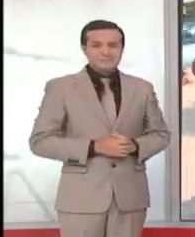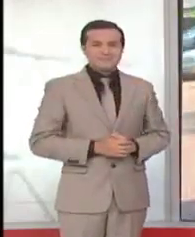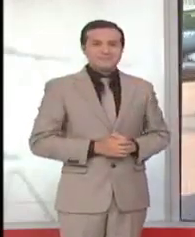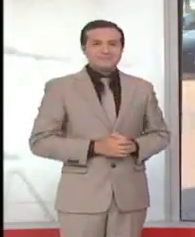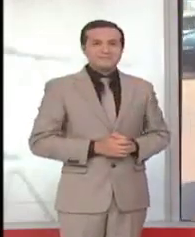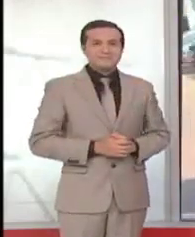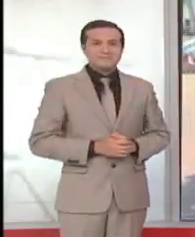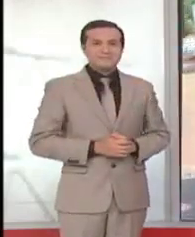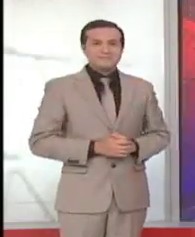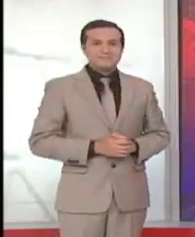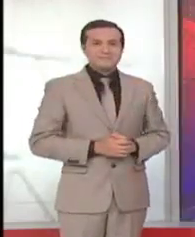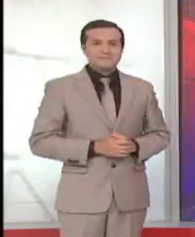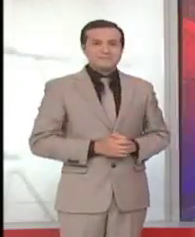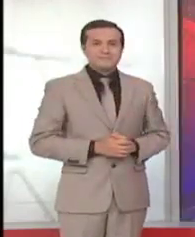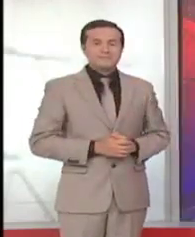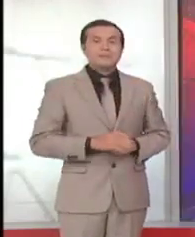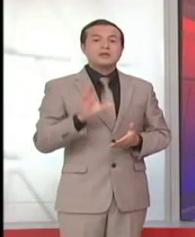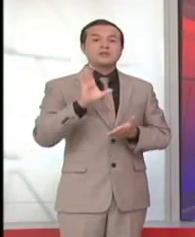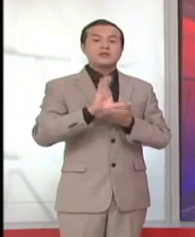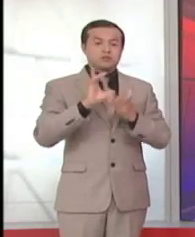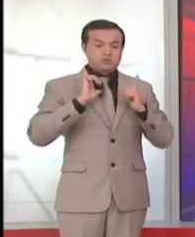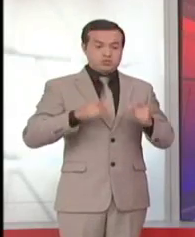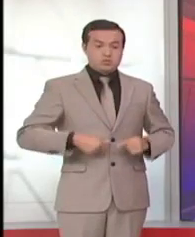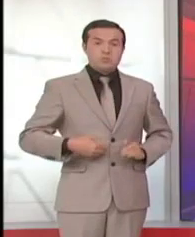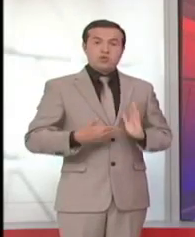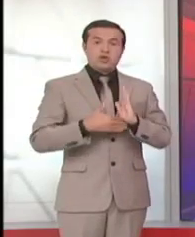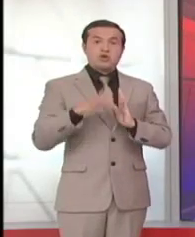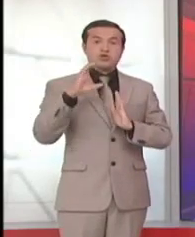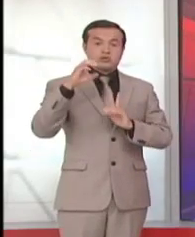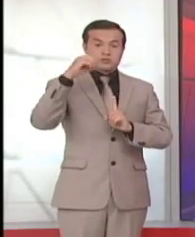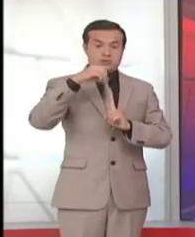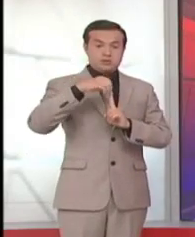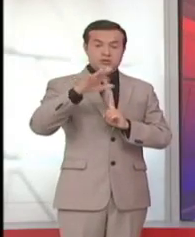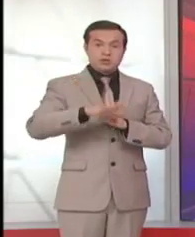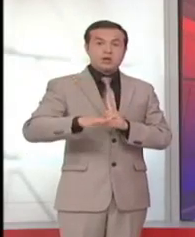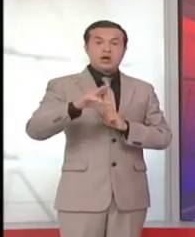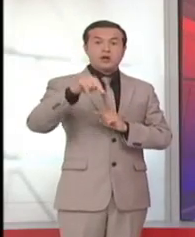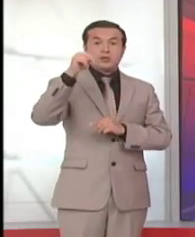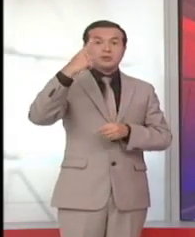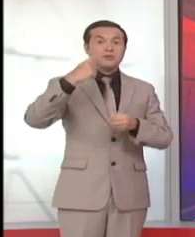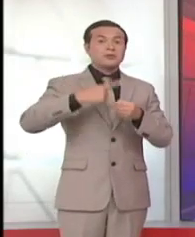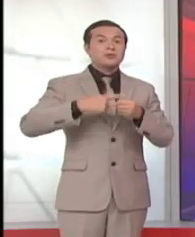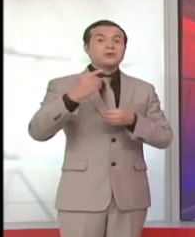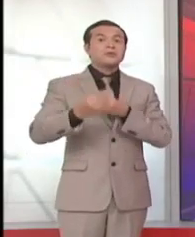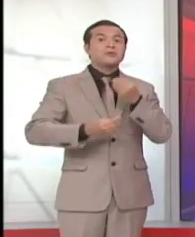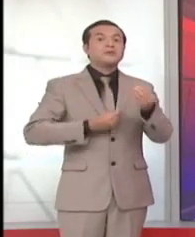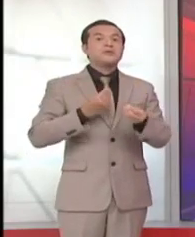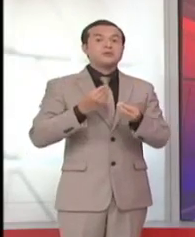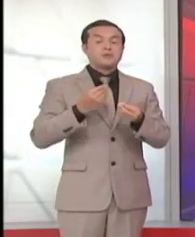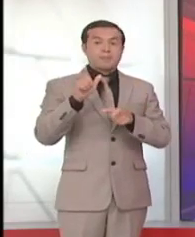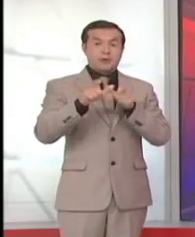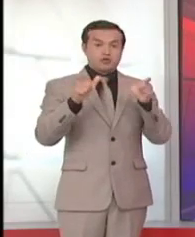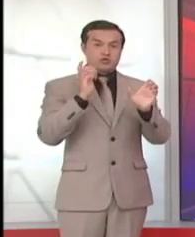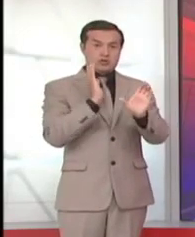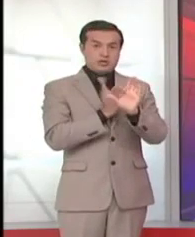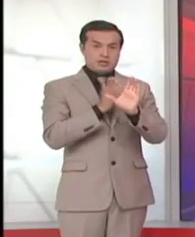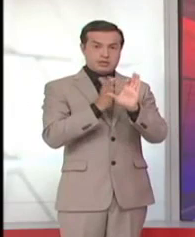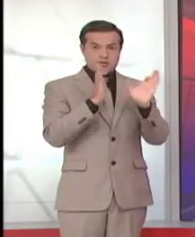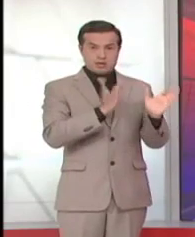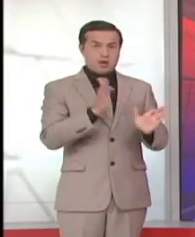En el Centro de Salud Tipo C de San Antonio de Pichincha, al norte de Quito, psicoterapeutas de la misión Las Manuelas atendieron